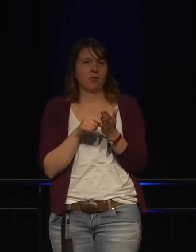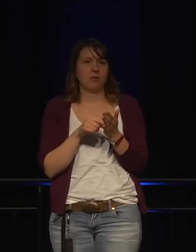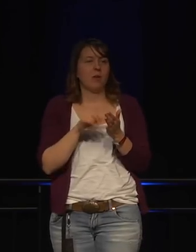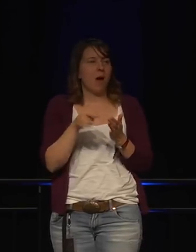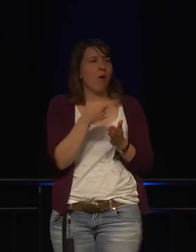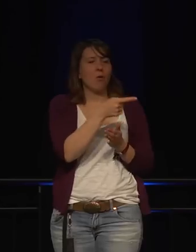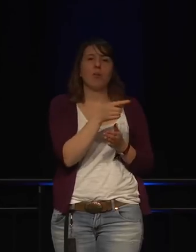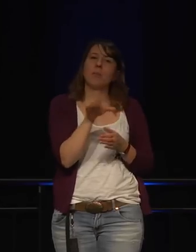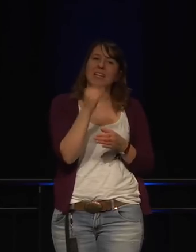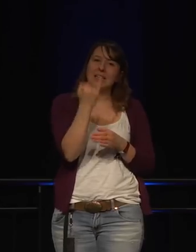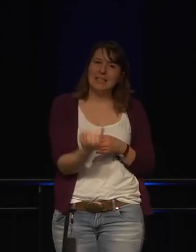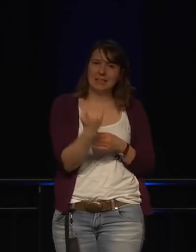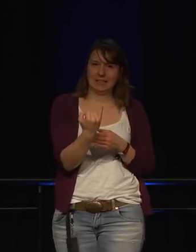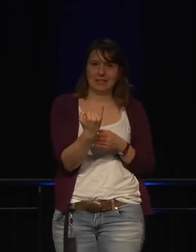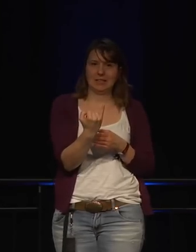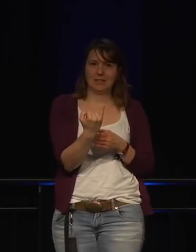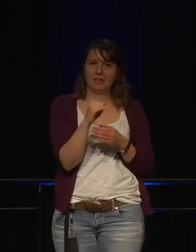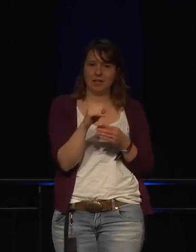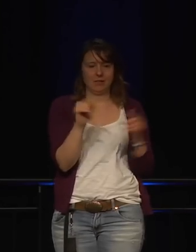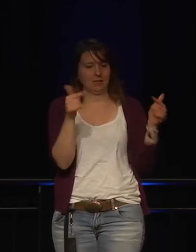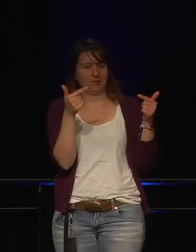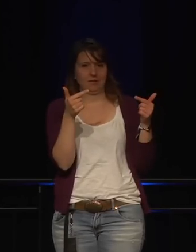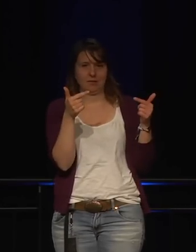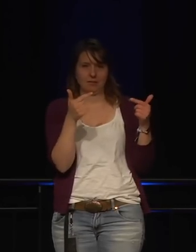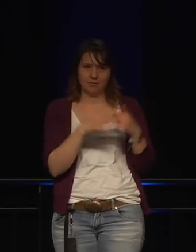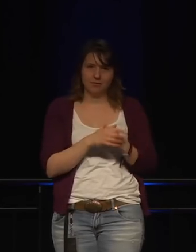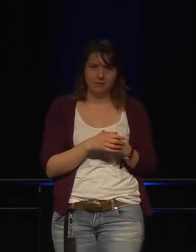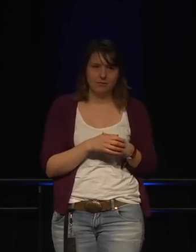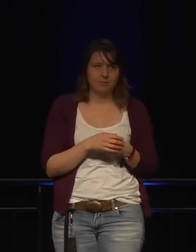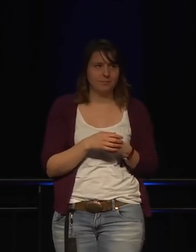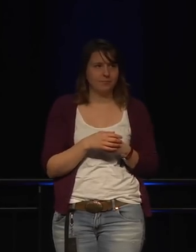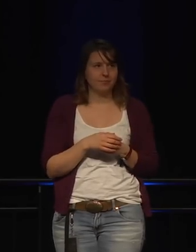Interface für die Kinder. Und wenn man das Interface für die Kinder benutzt,